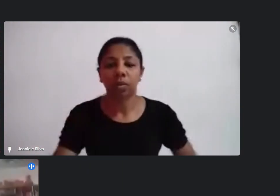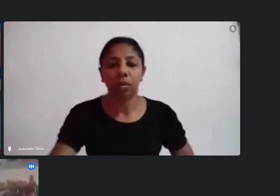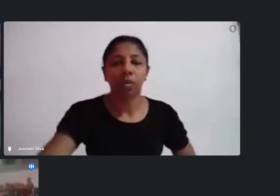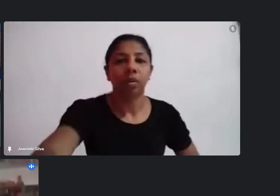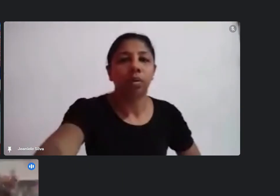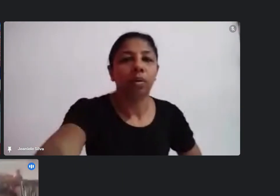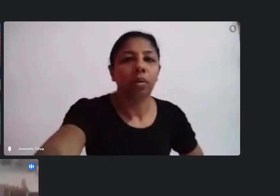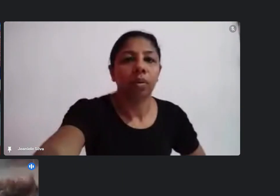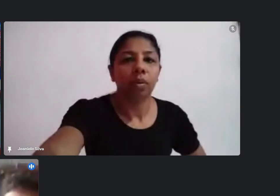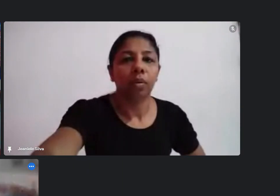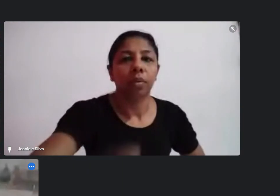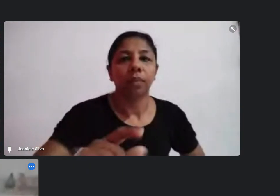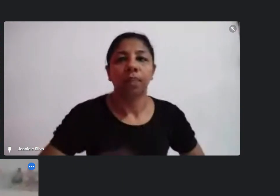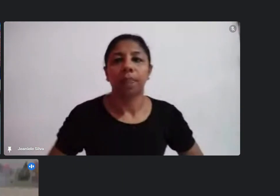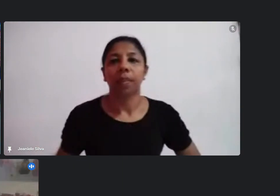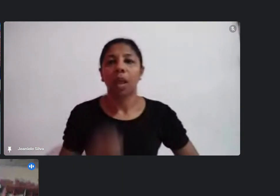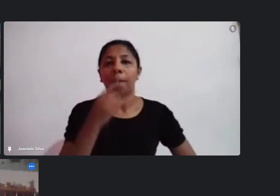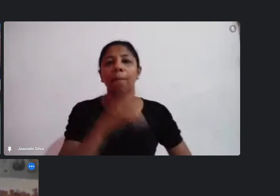opa bom dia